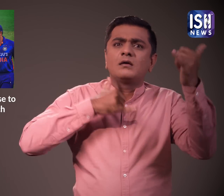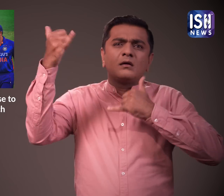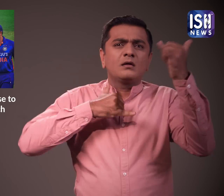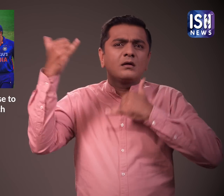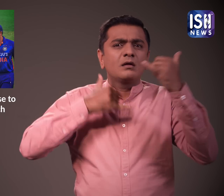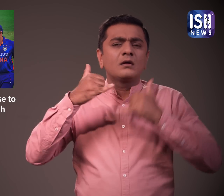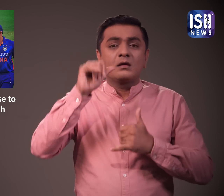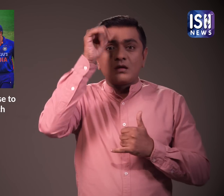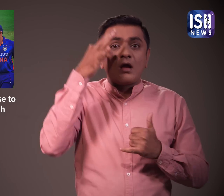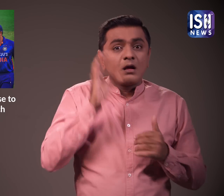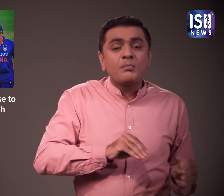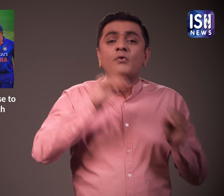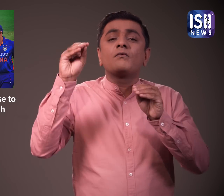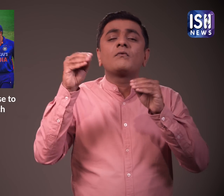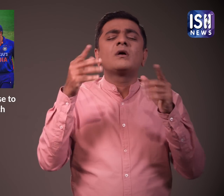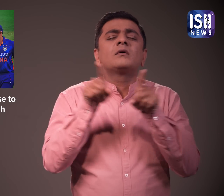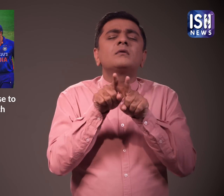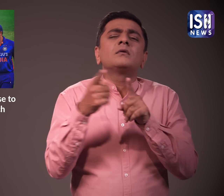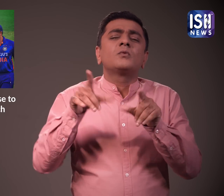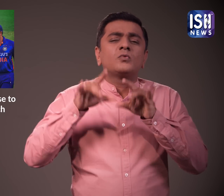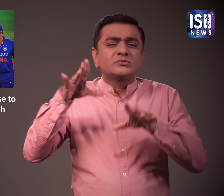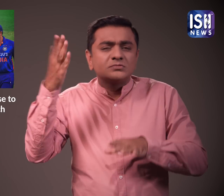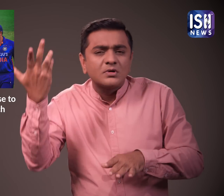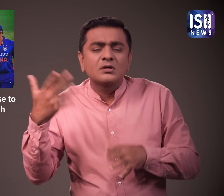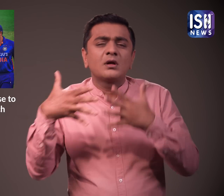और उन्होंने होटल के कमरे बुक कर लिये है